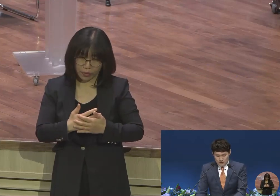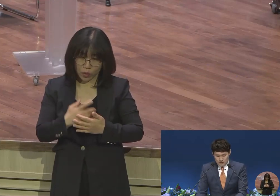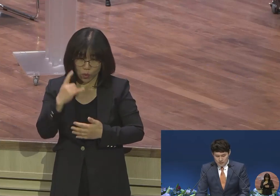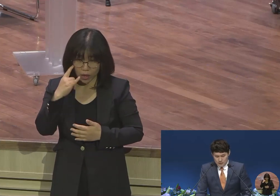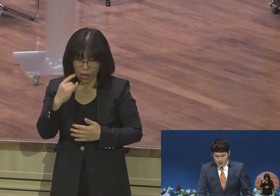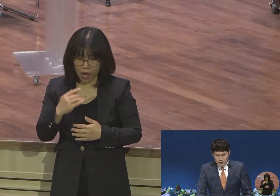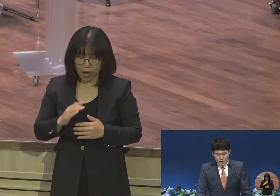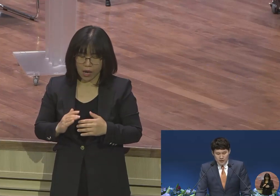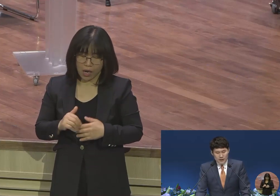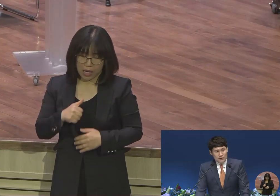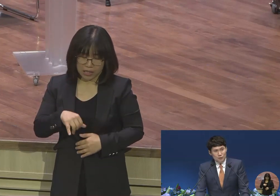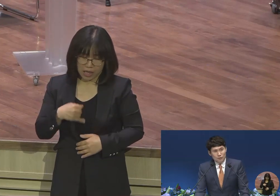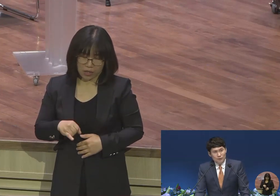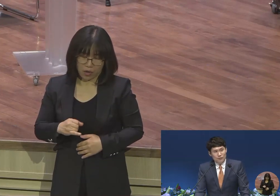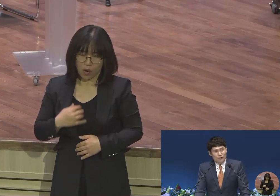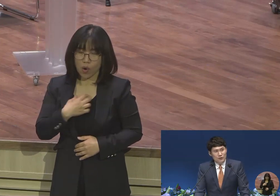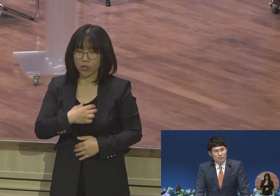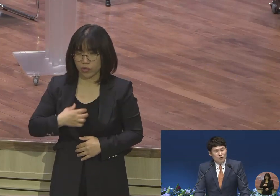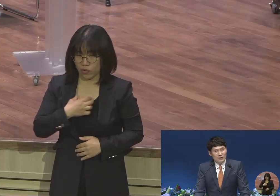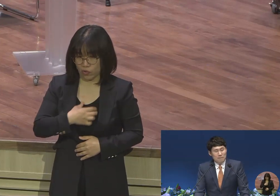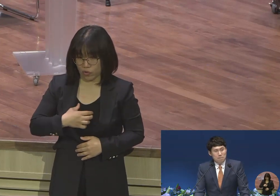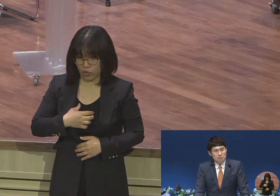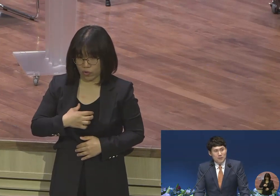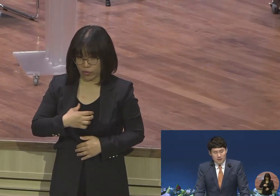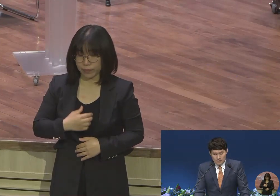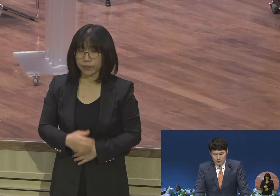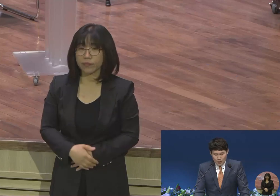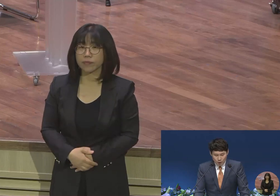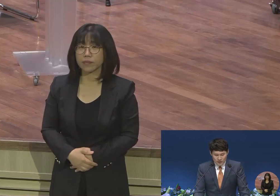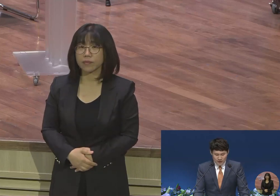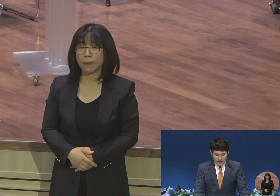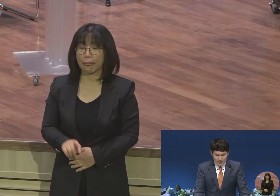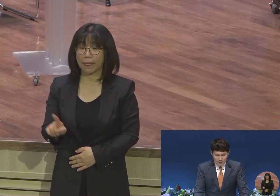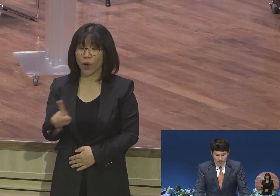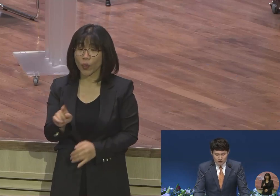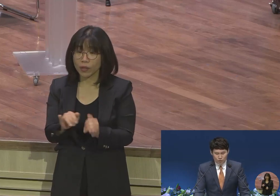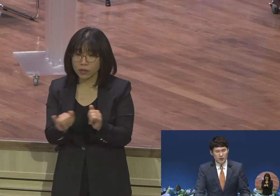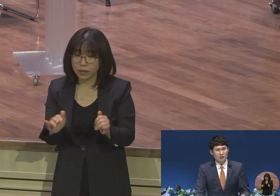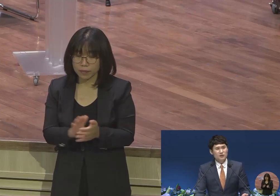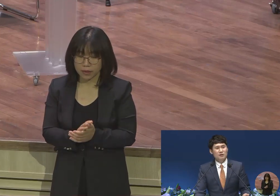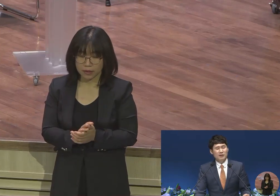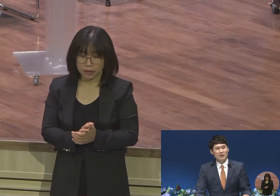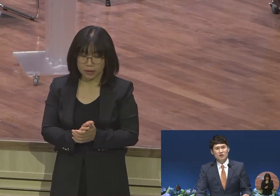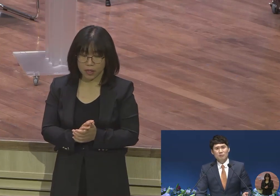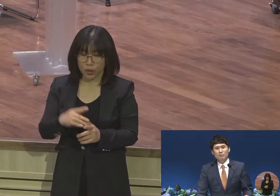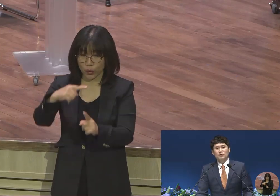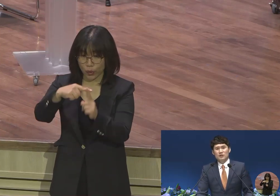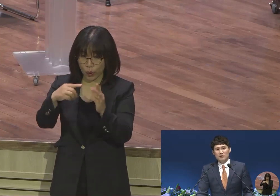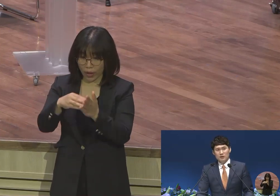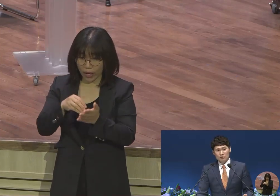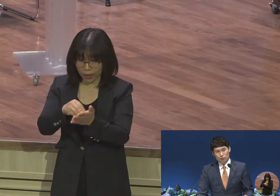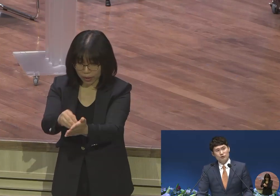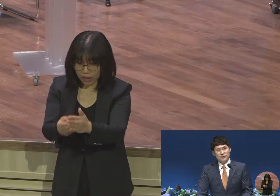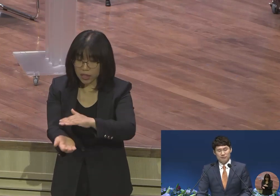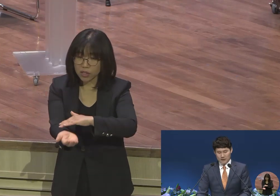저희 지역의 세 가족 중에 한 분이 교회 오기 전에 문제 터질 때마다 1년에 몇 번씩 구수를 했습니다